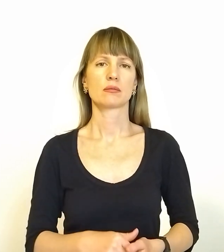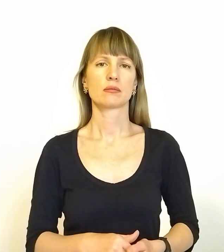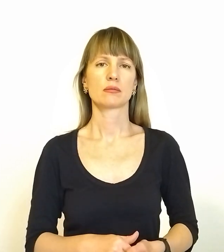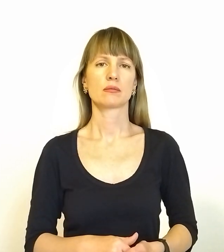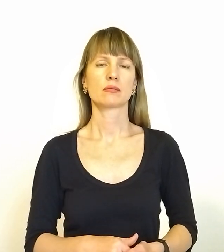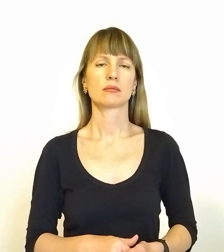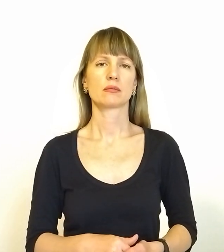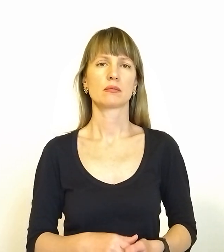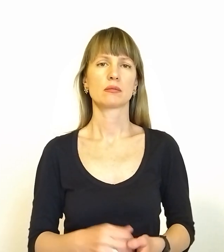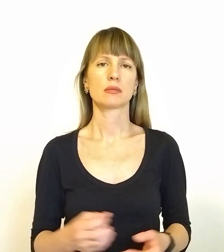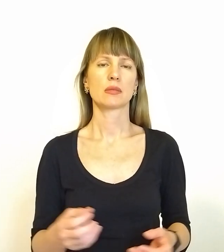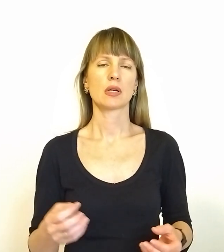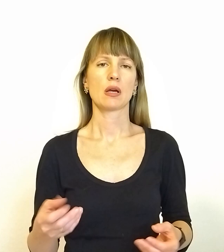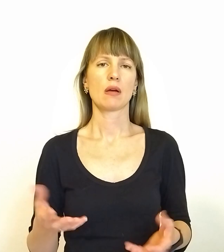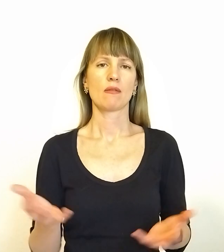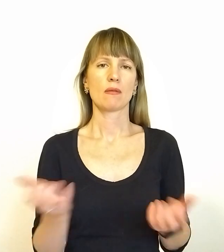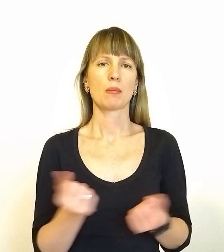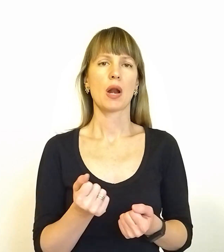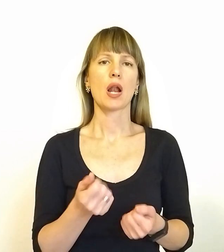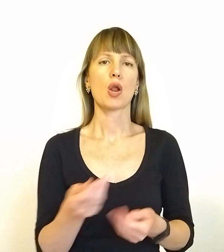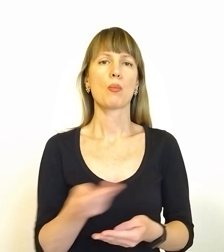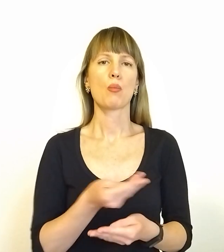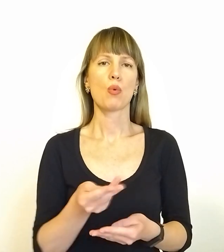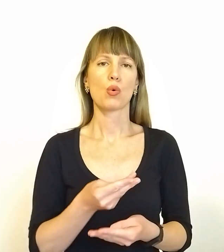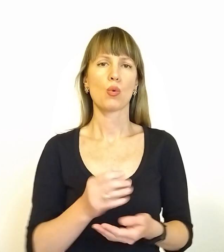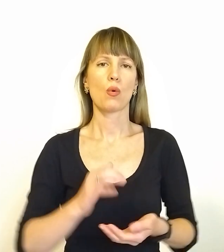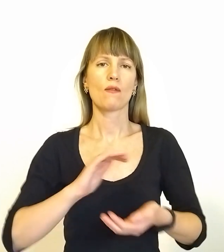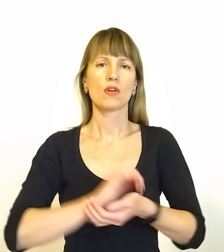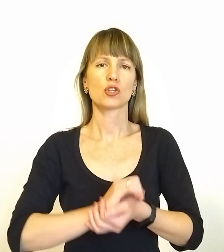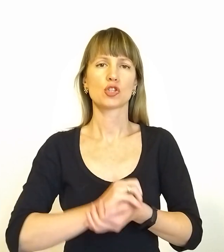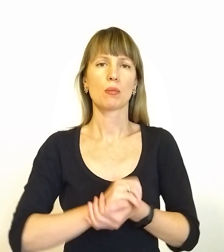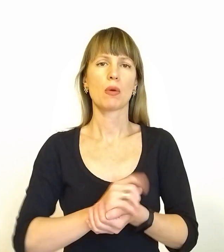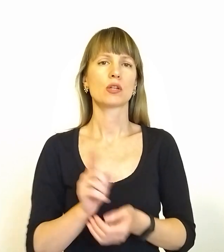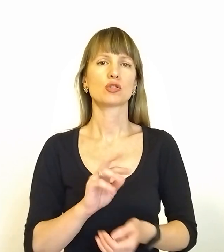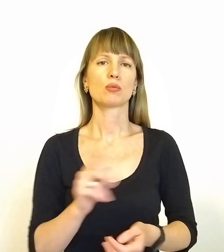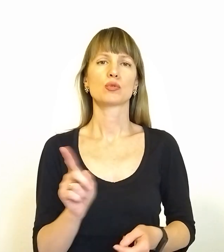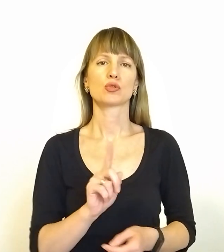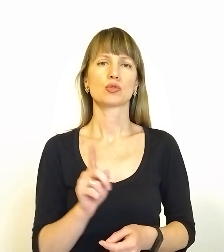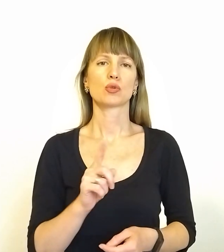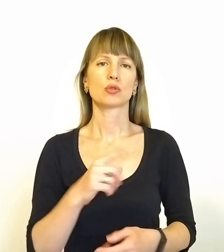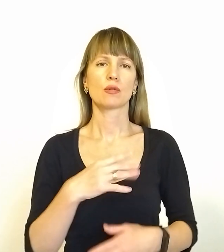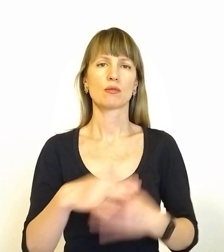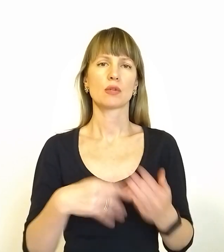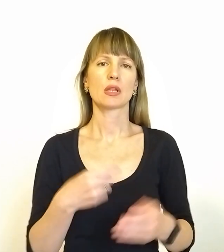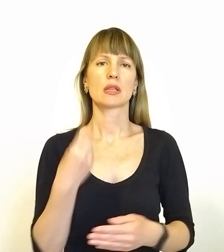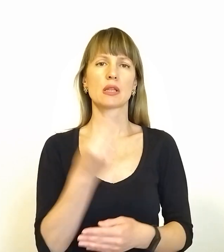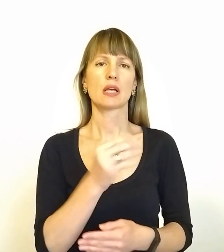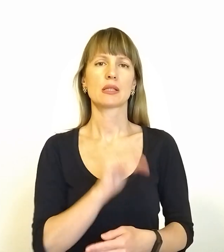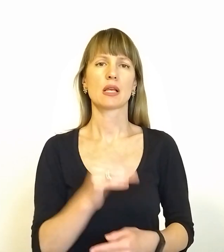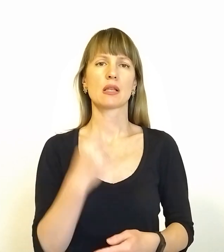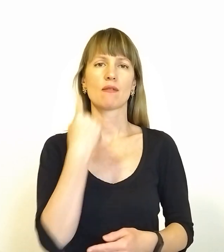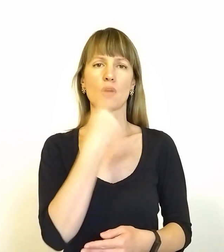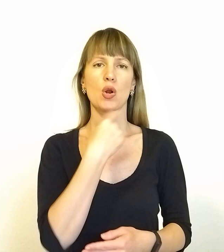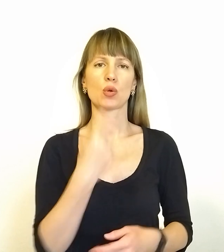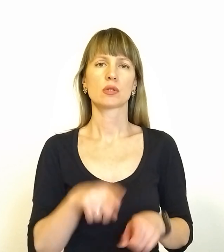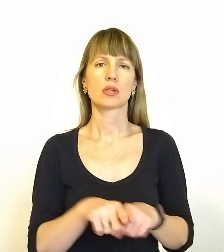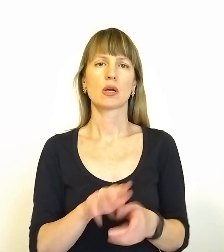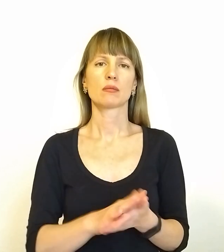Ми скидывали смуку, Вот так вот її выжимали, Чтоб хоть что-то всунуть детям в рот. Вот такая обстановка в